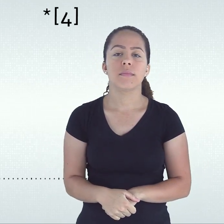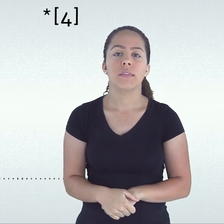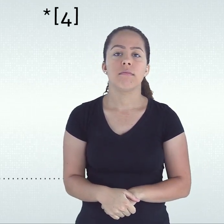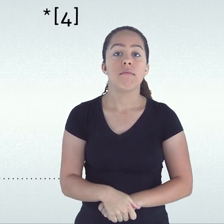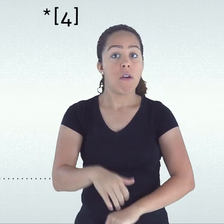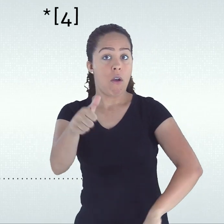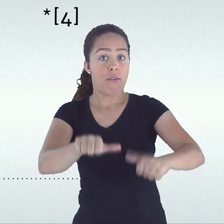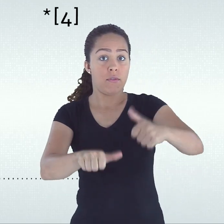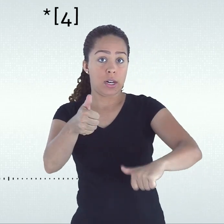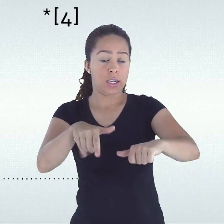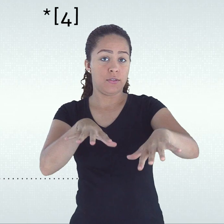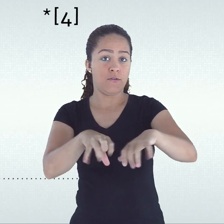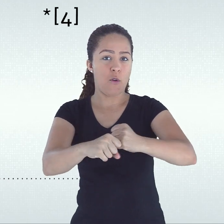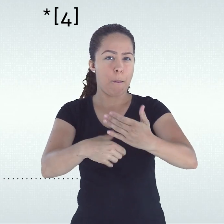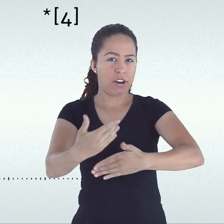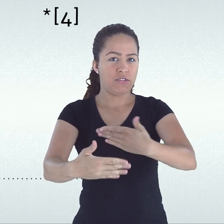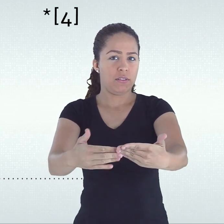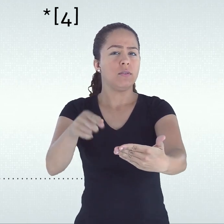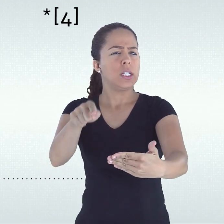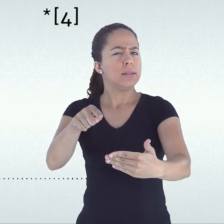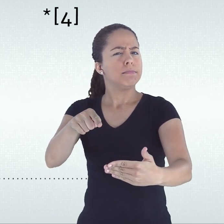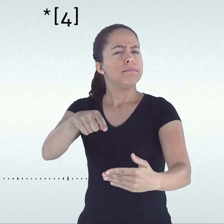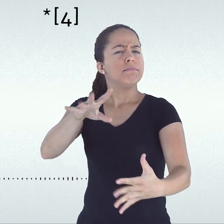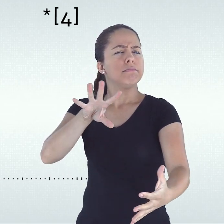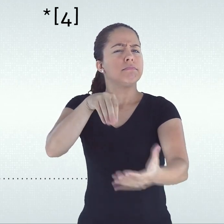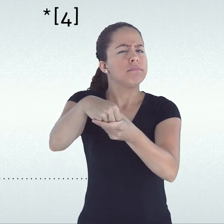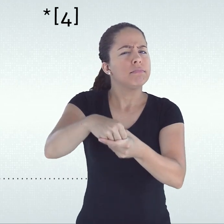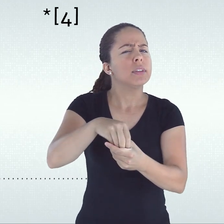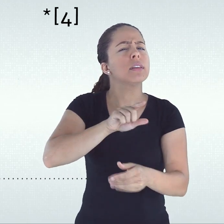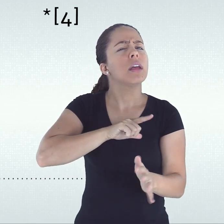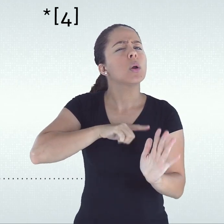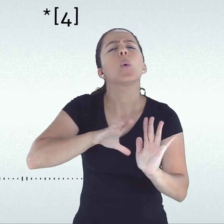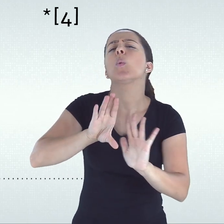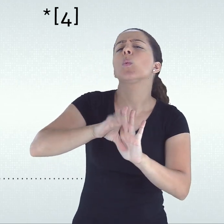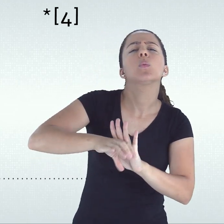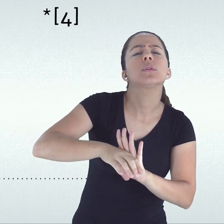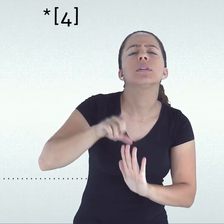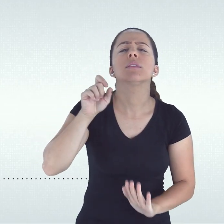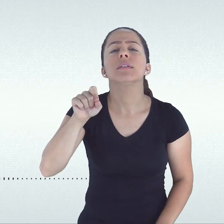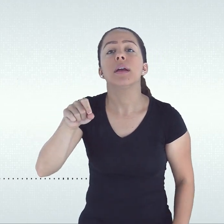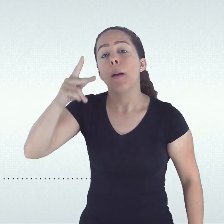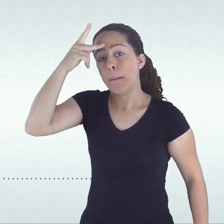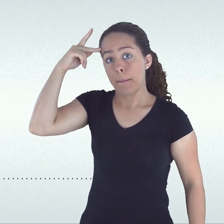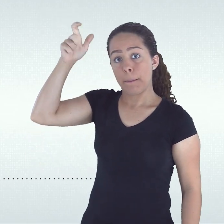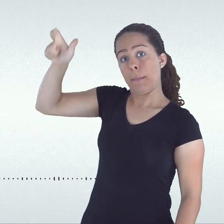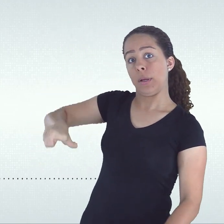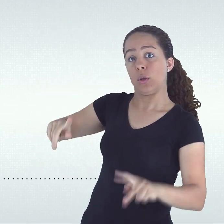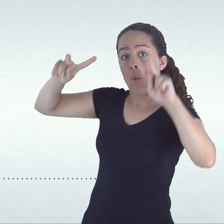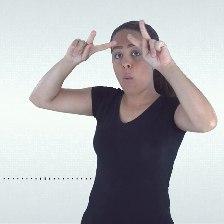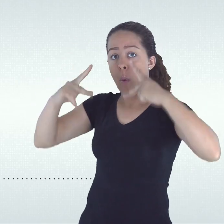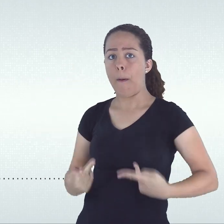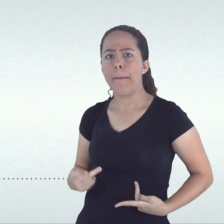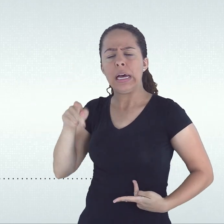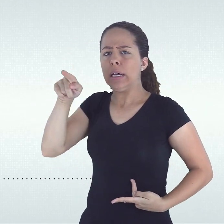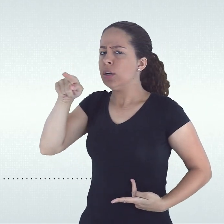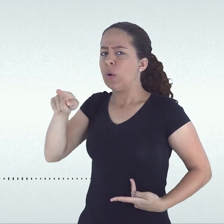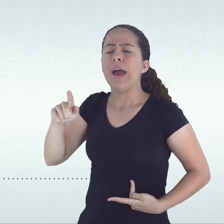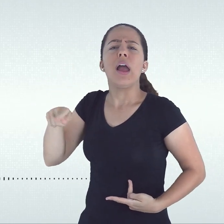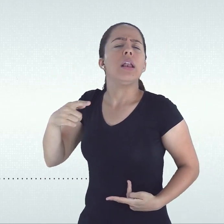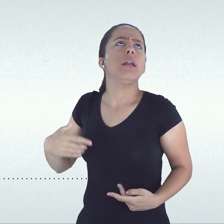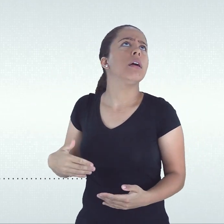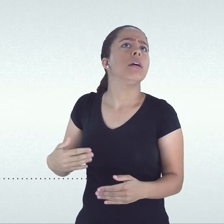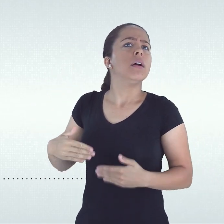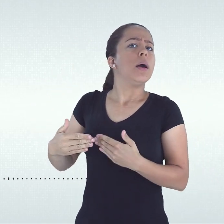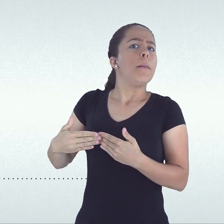de que homem, ser humano, é um ser inacabado e, portanto, encontra-se em permanente processo de